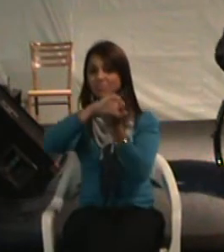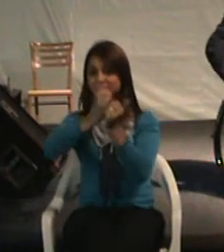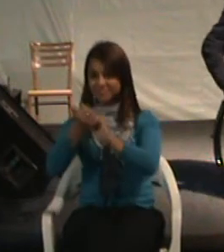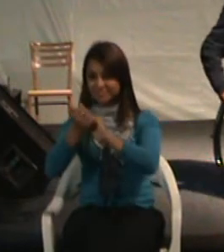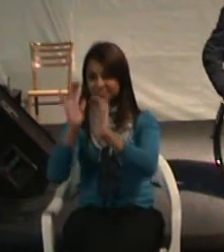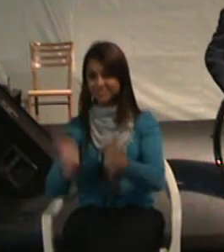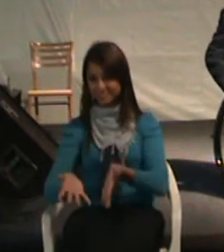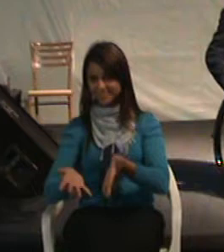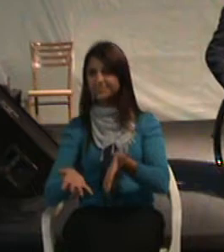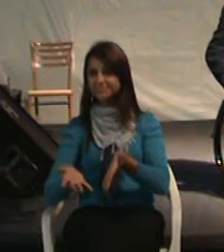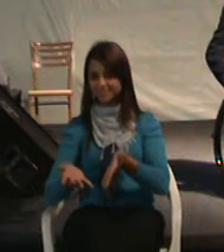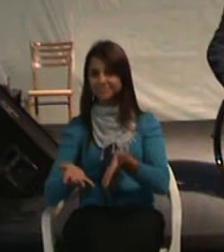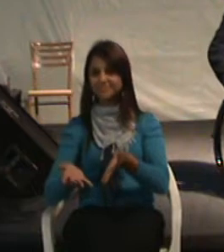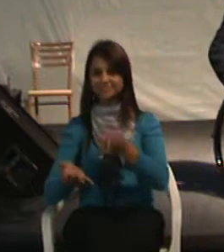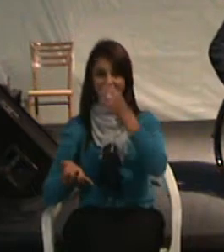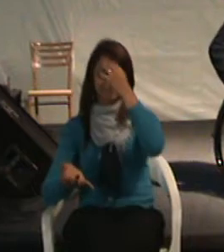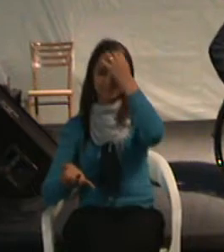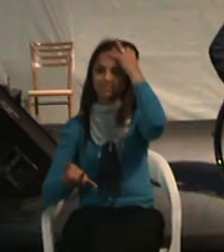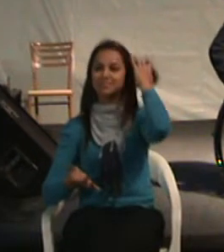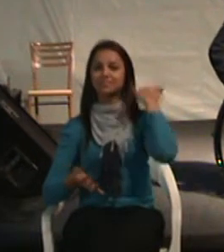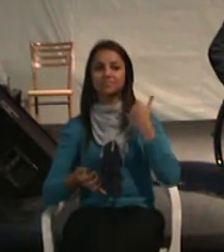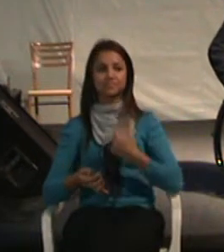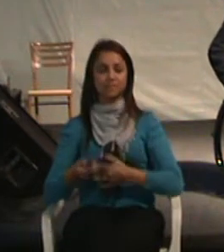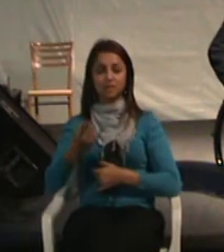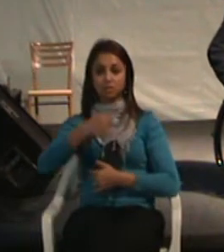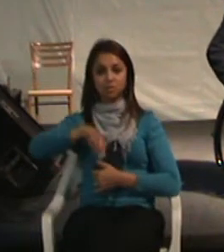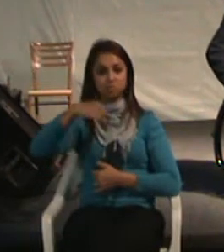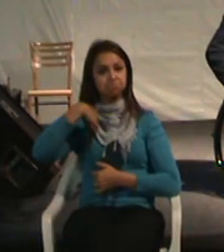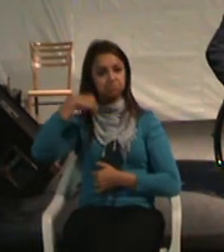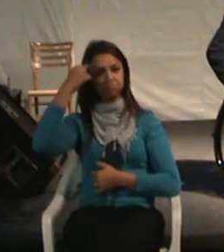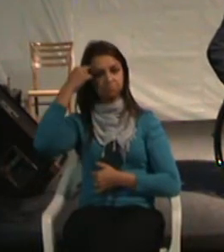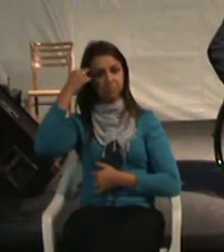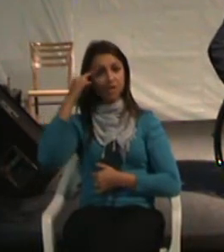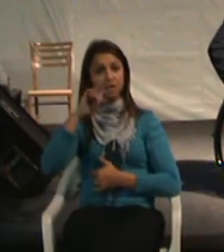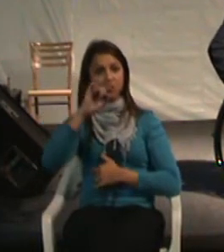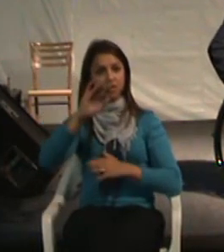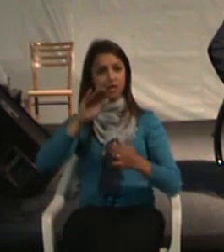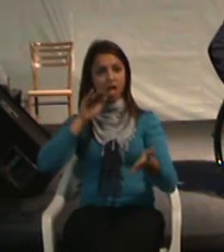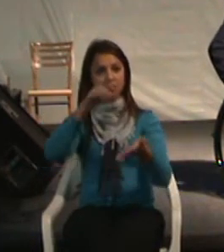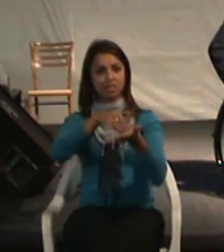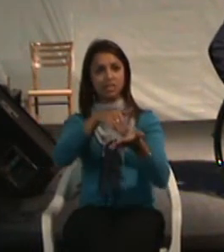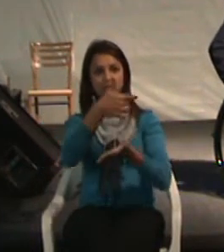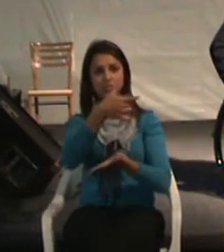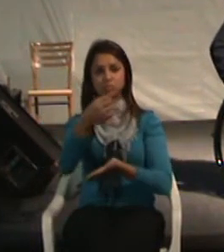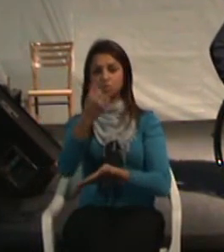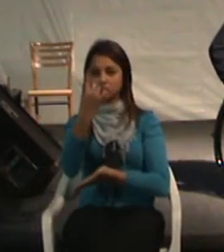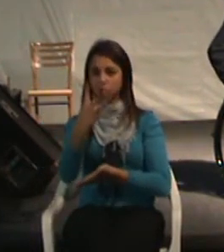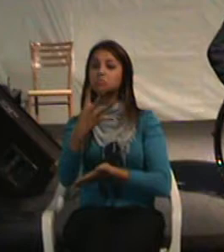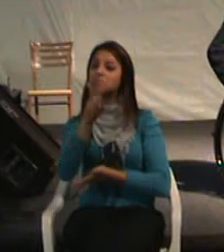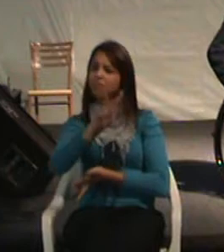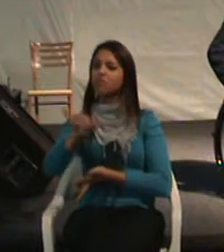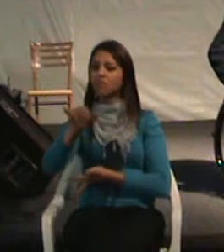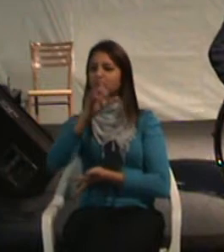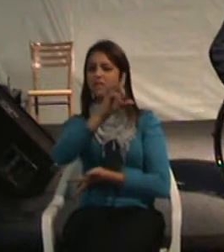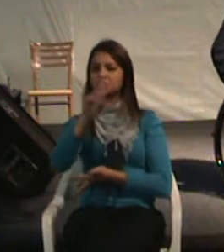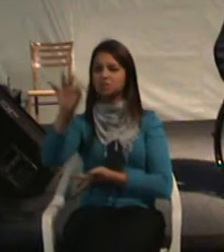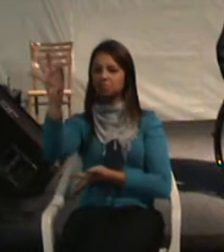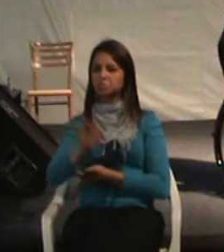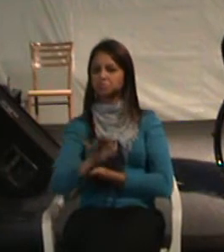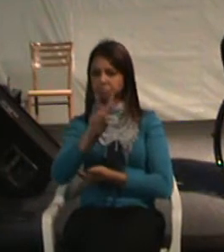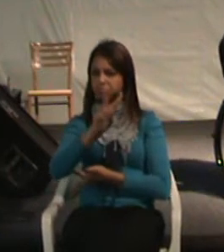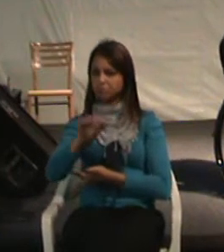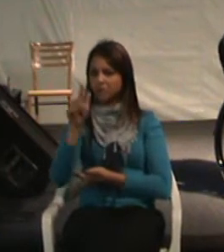O que nos permite concluir que em 2014, a gente vai ter 100% dos